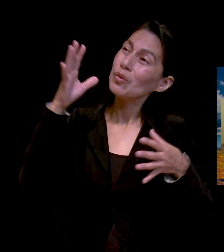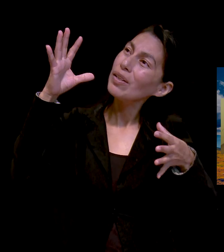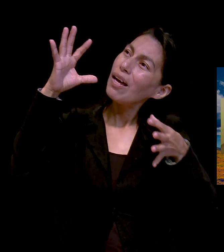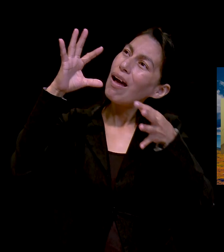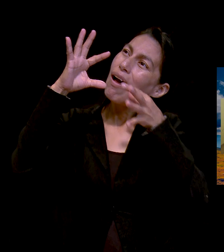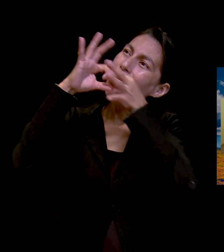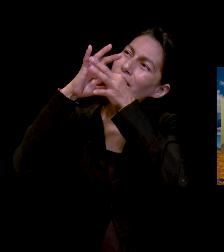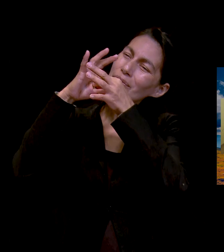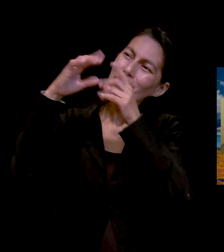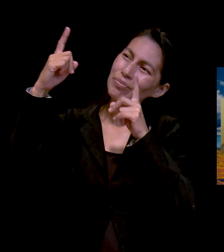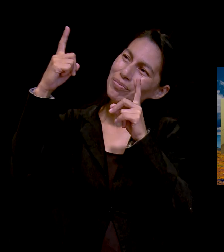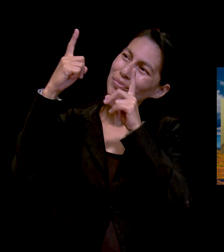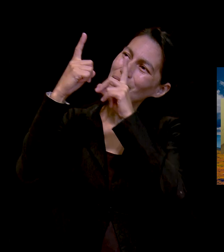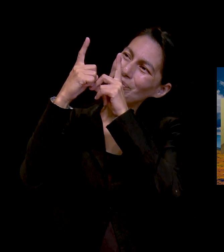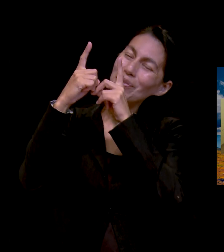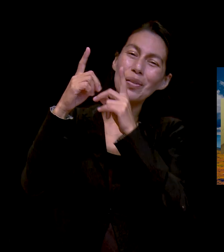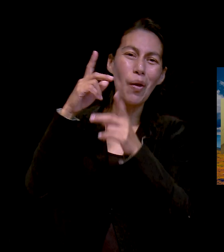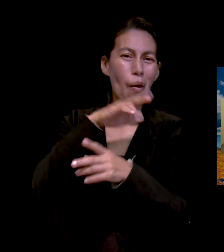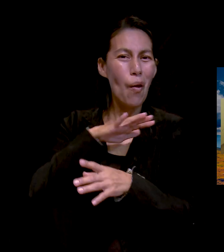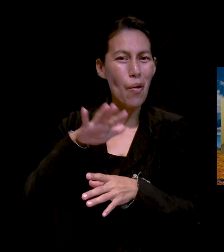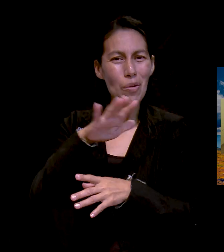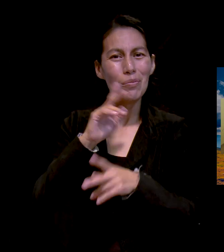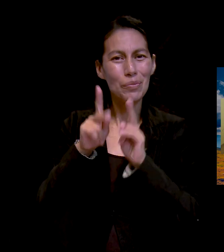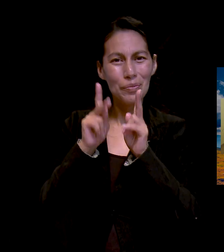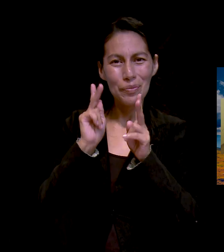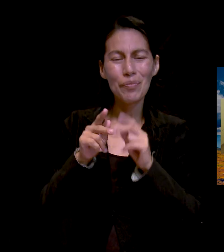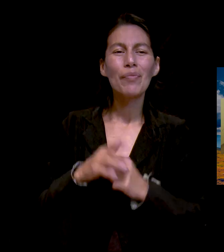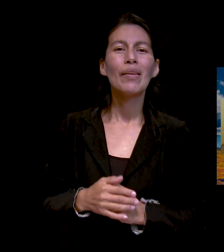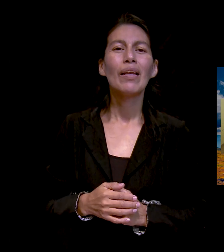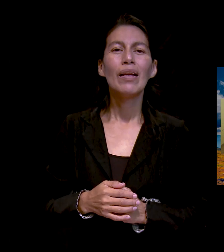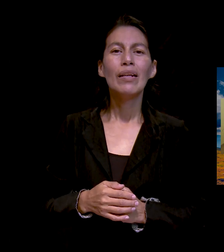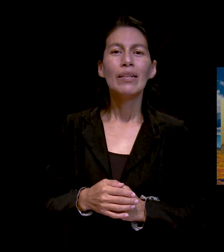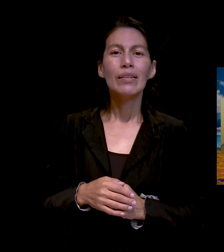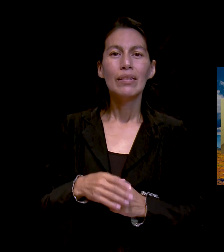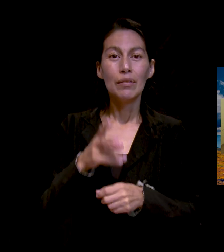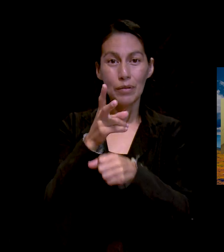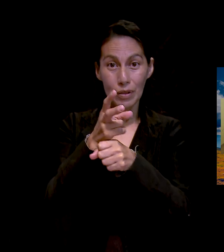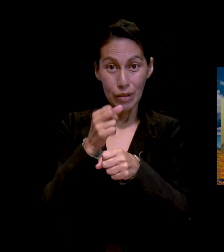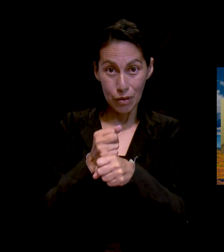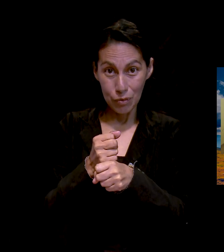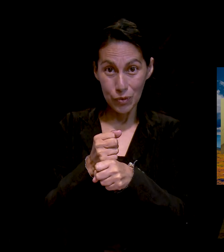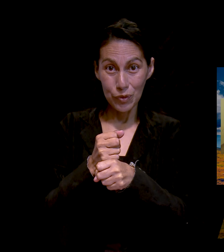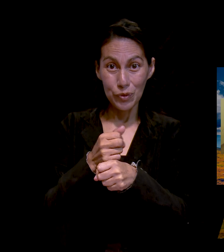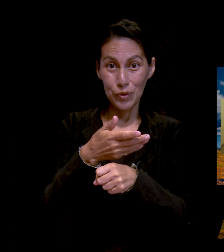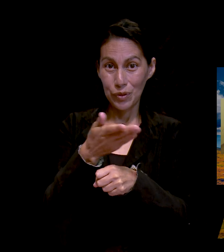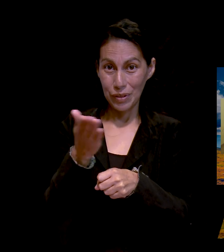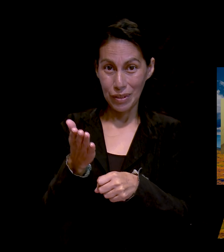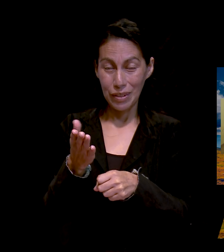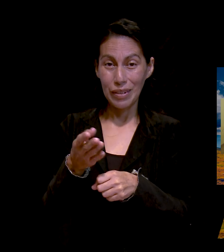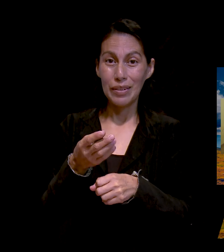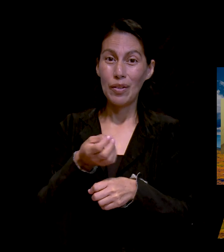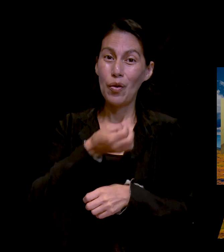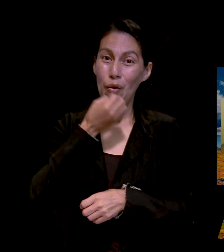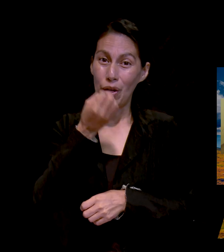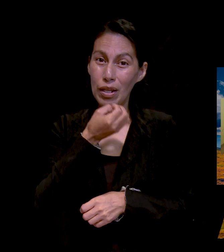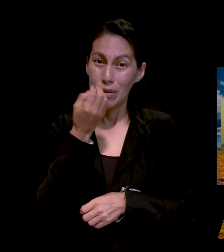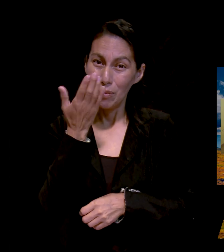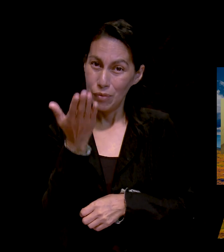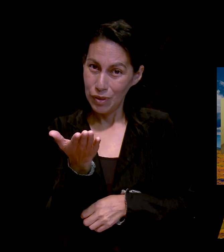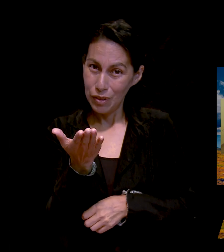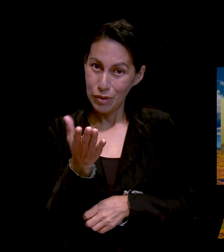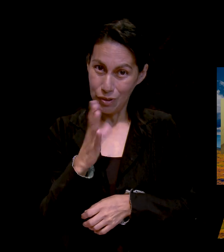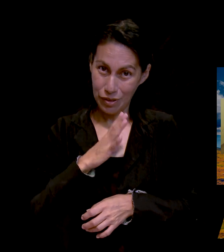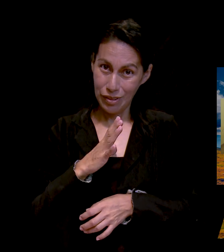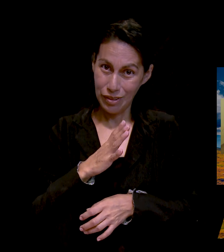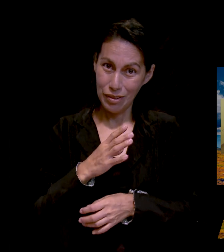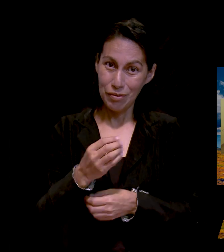invitamos a que envíen sus pedidos de oración a los medios que están pasando en pantalla. Y también acuérdense